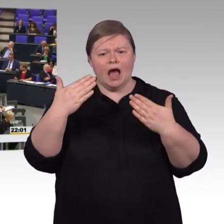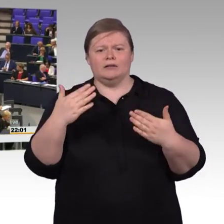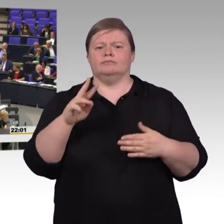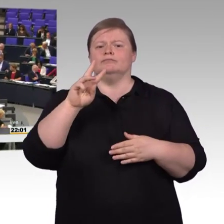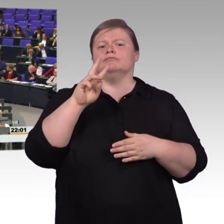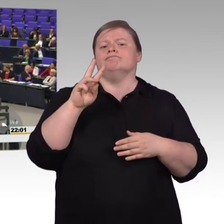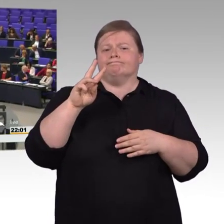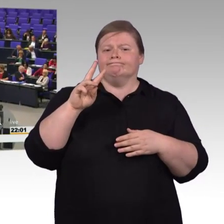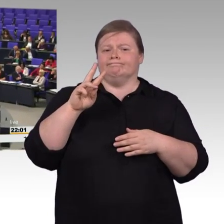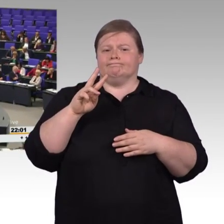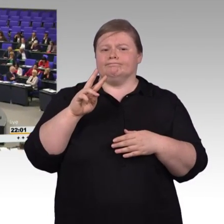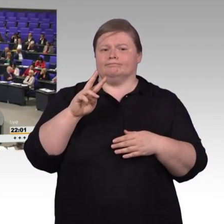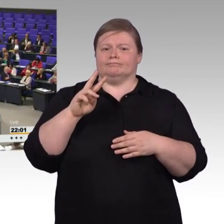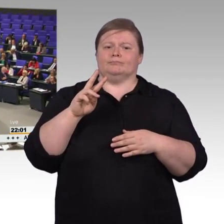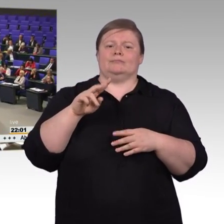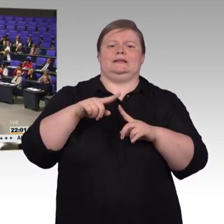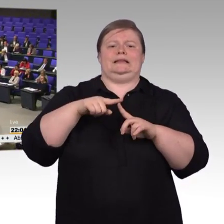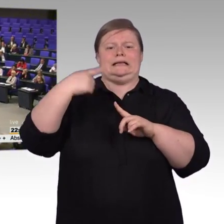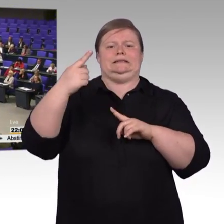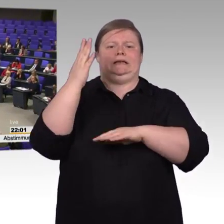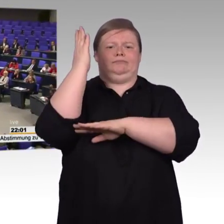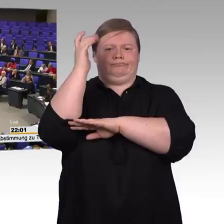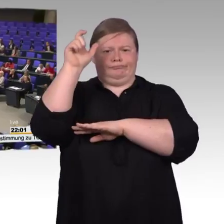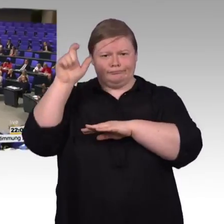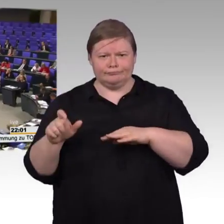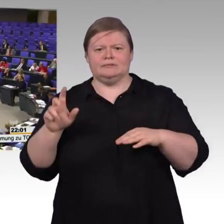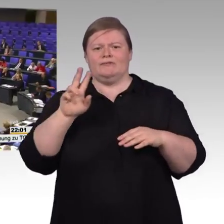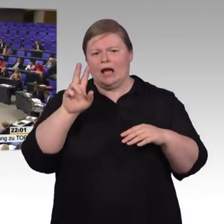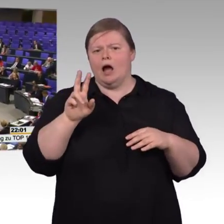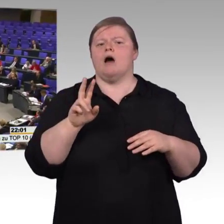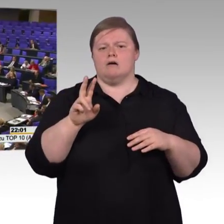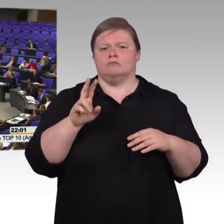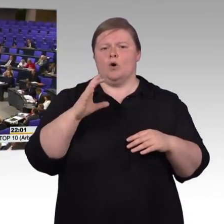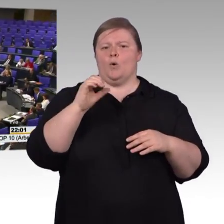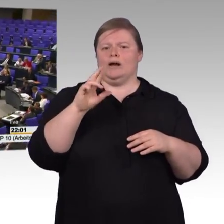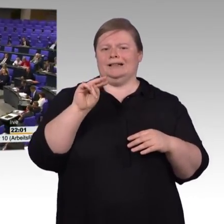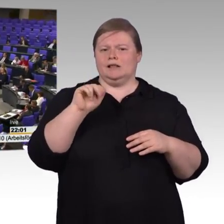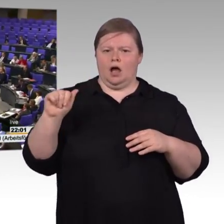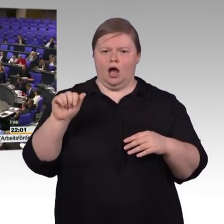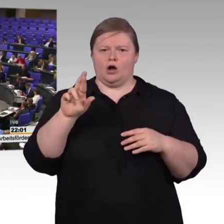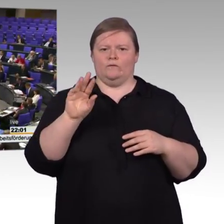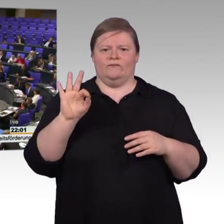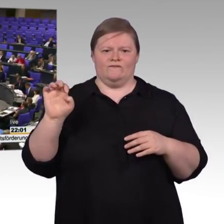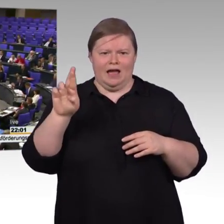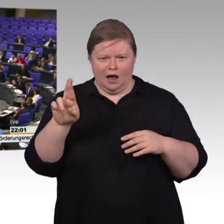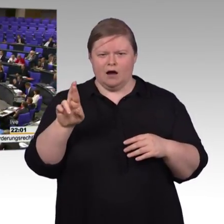Vielen Dank, sehr geehrte Frau Präsidentin, einen schönen guten Abend an alle anderen. Vielleicht wieder mal